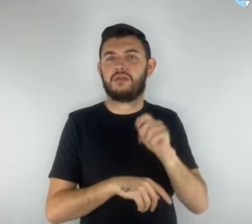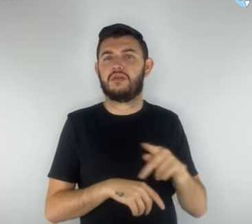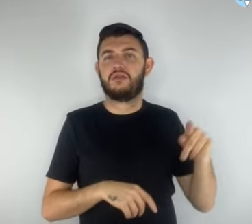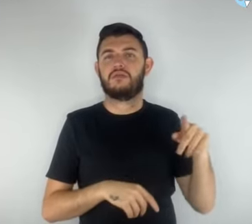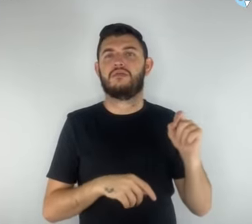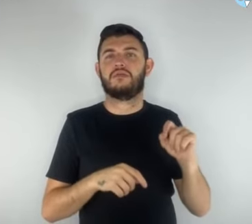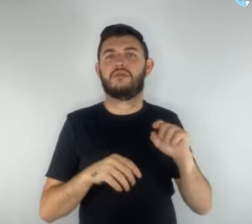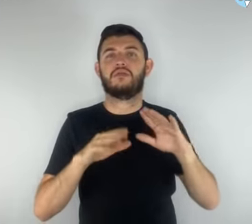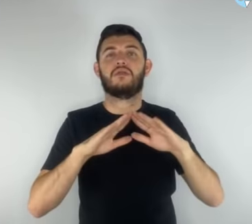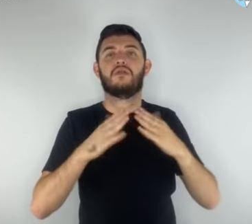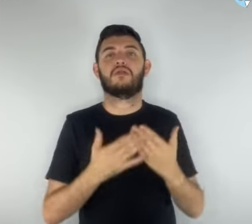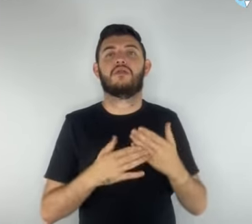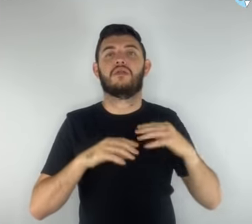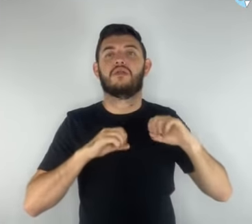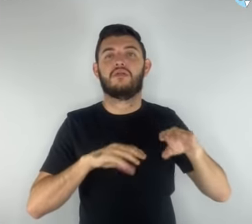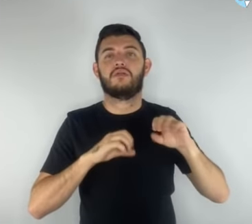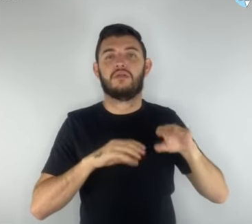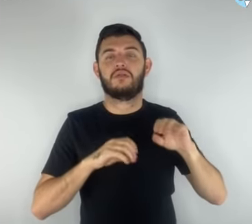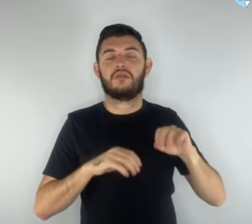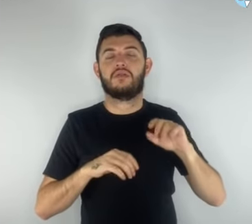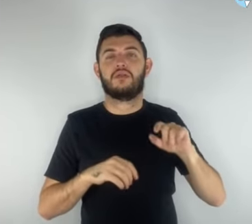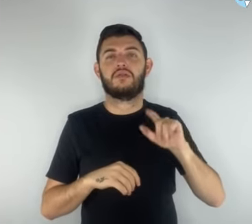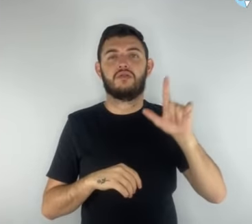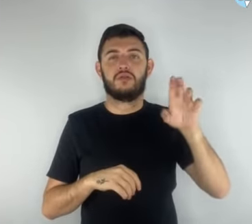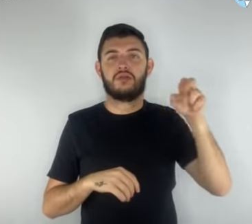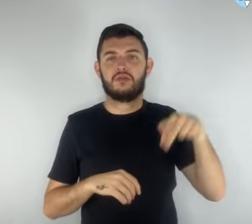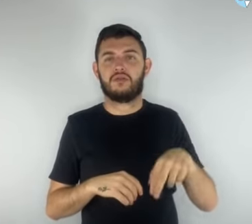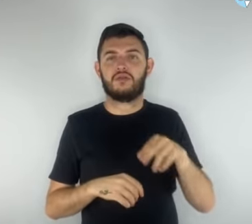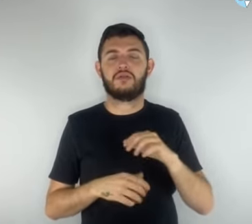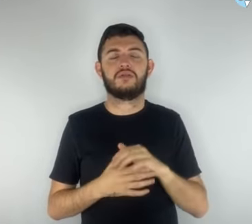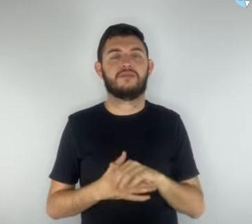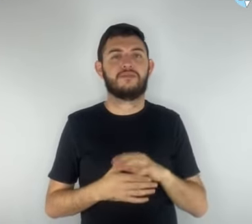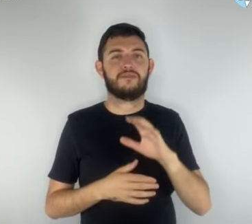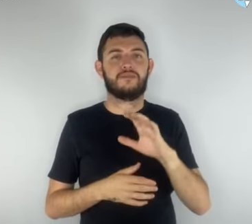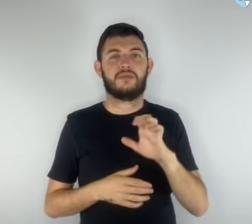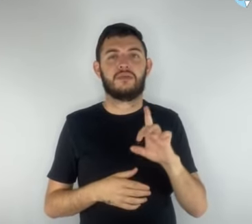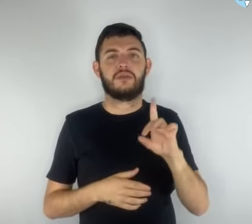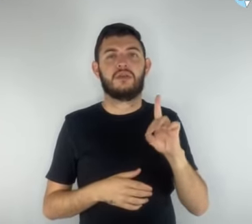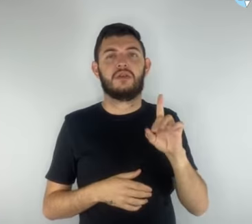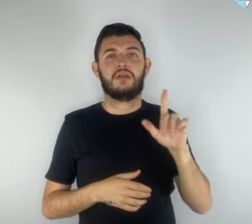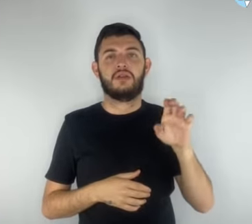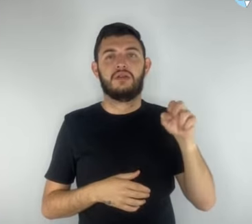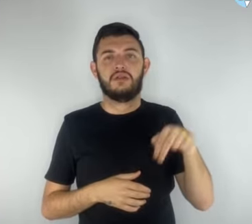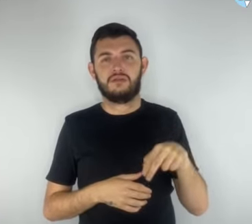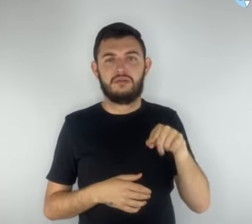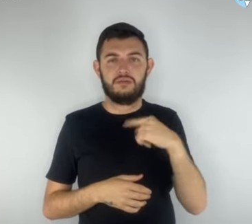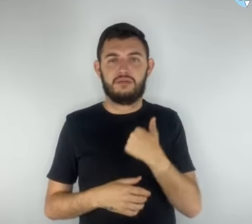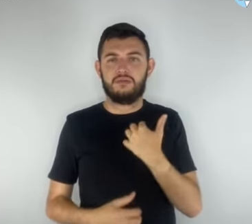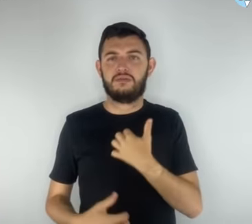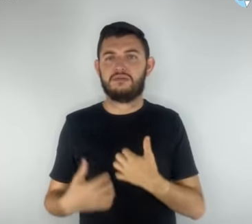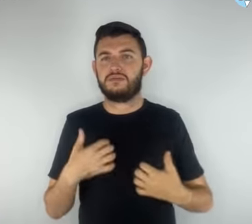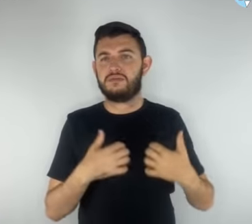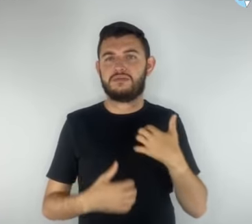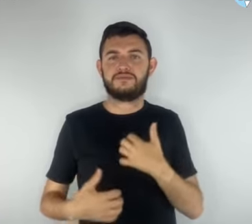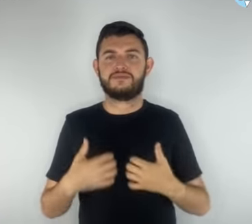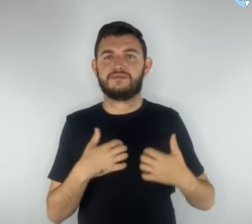Lago Norte, CEDLAN. A gente está sofrendo muito. Não tem direcionamento. Não tem